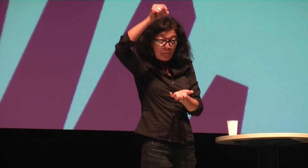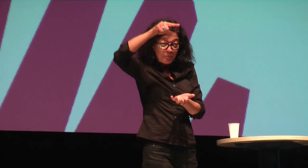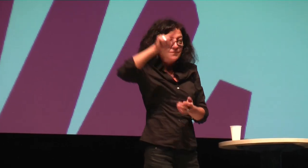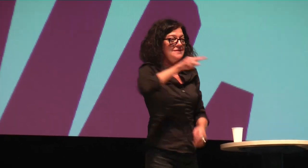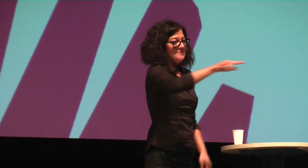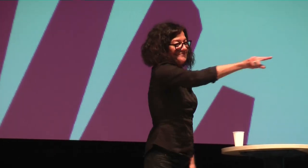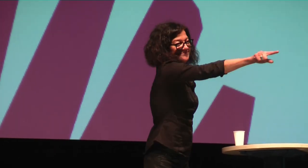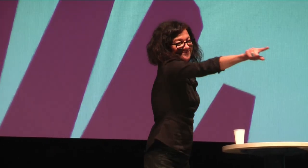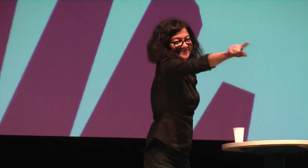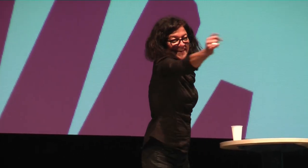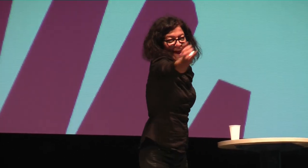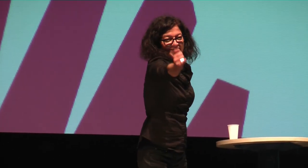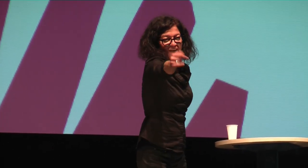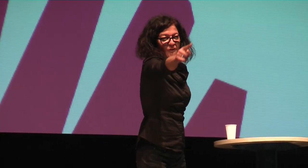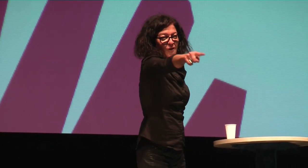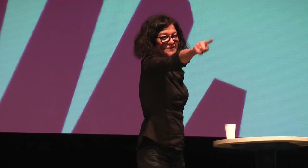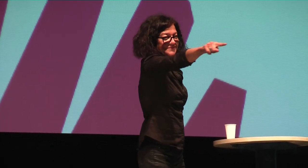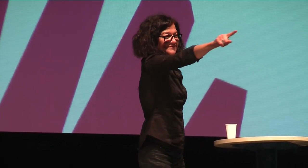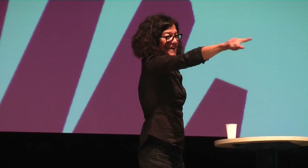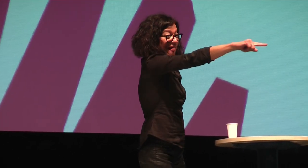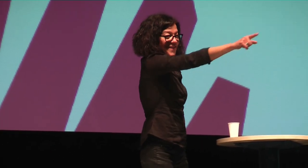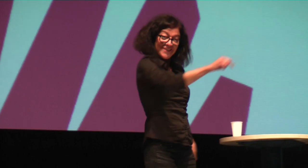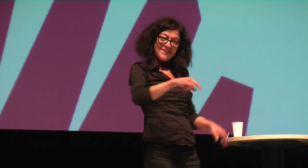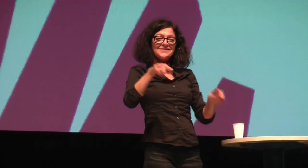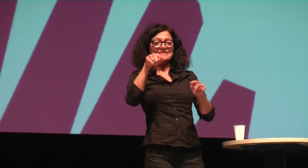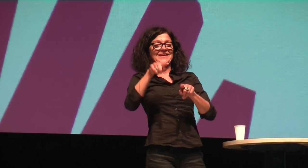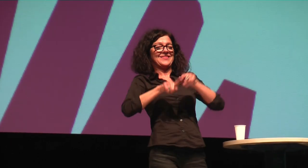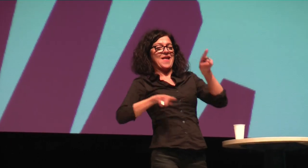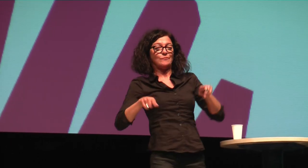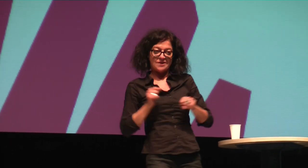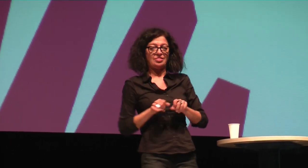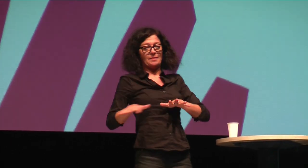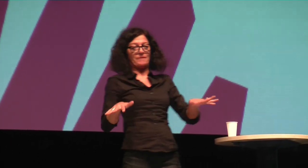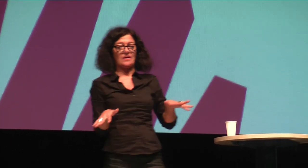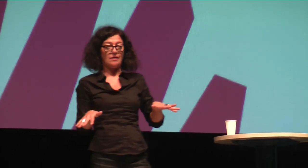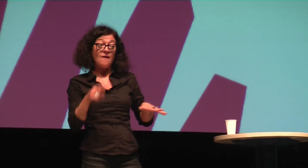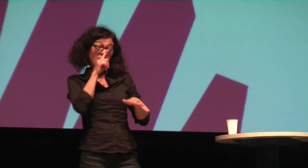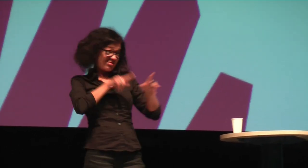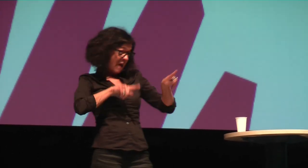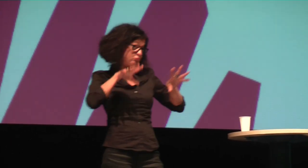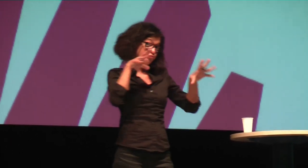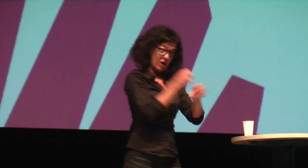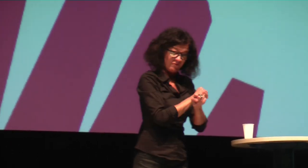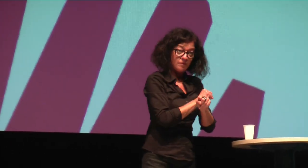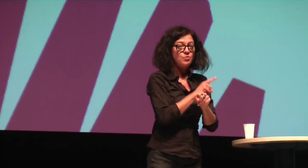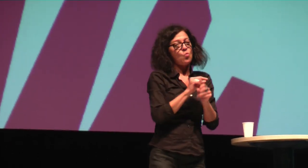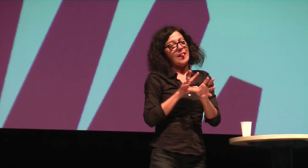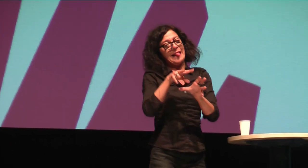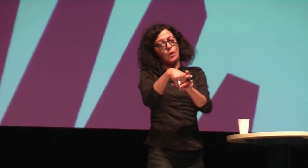wenn der stetig fließt und der Tropfen, der sagt alle ihr, dann können wir was bewegen und das schaffen wir durch